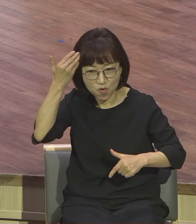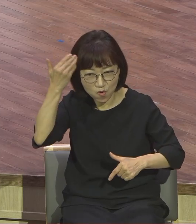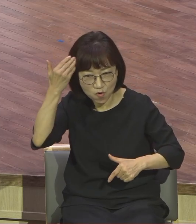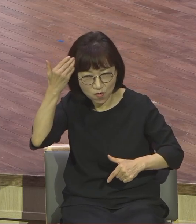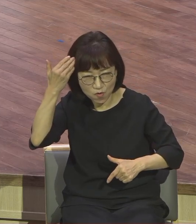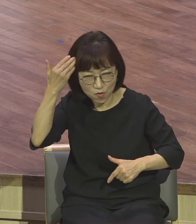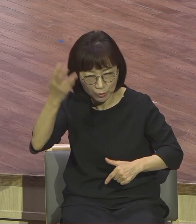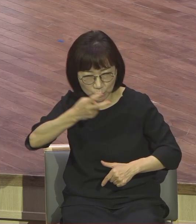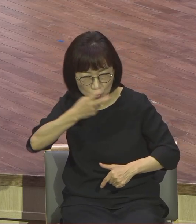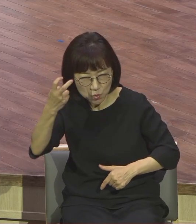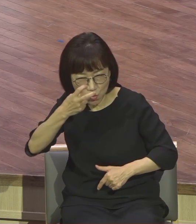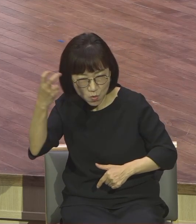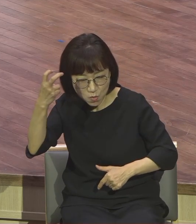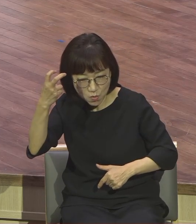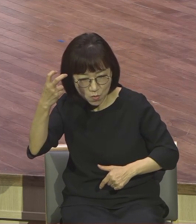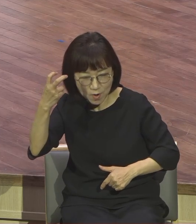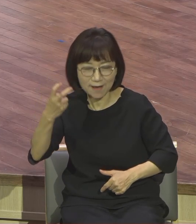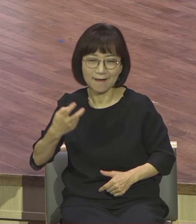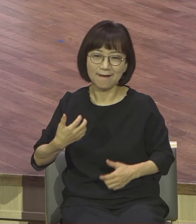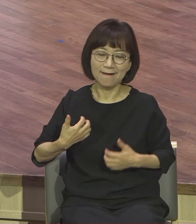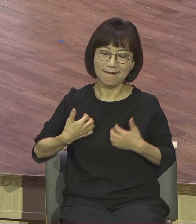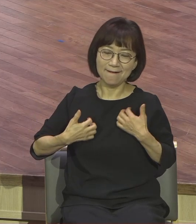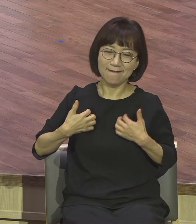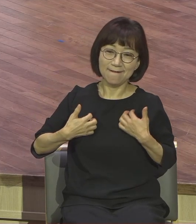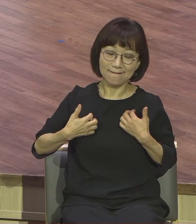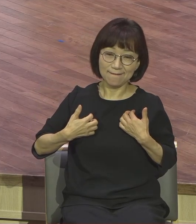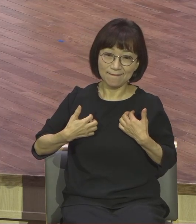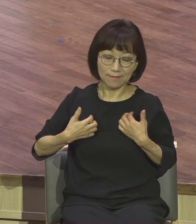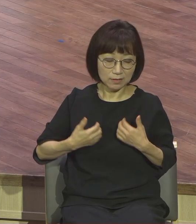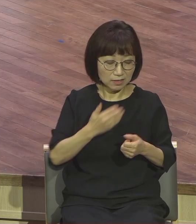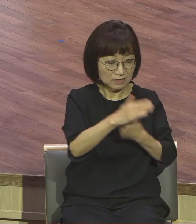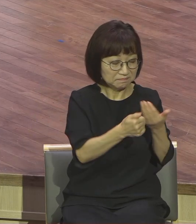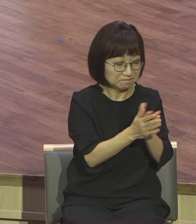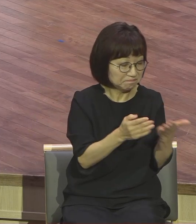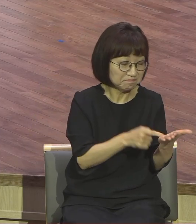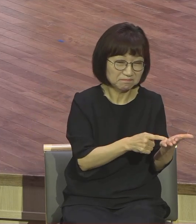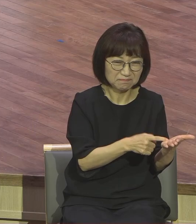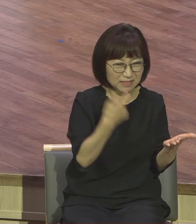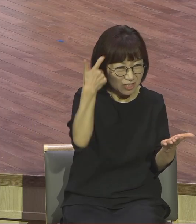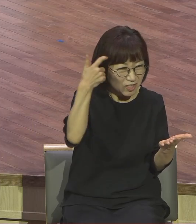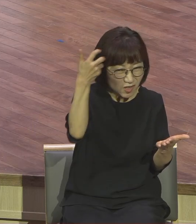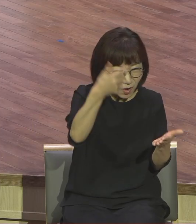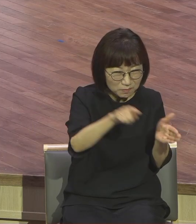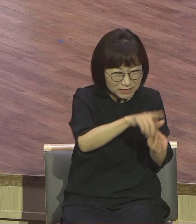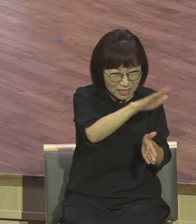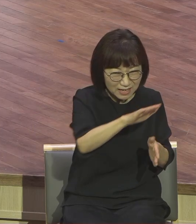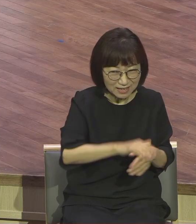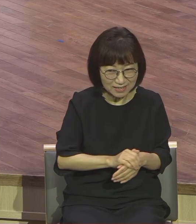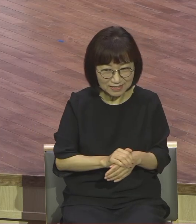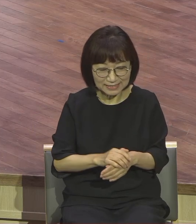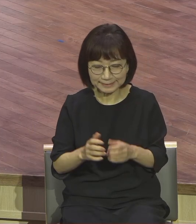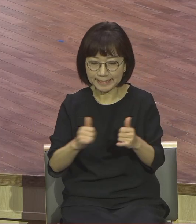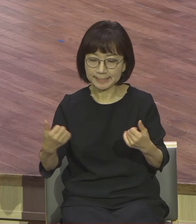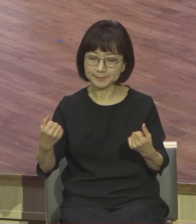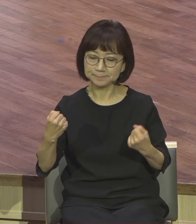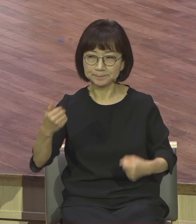이거로 만족하는 인간으로 이해되고 상식적으로 이해되는 것 이것만 인정해요. 이게